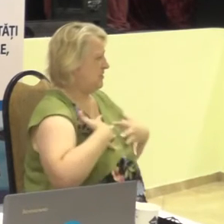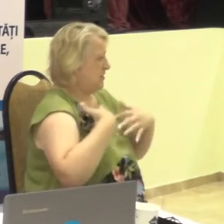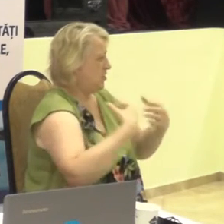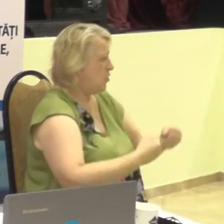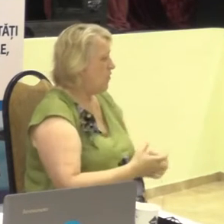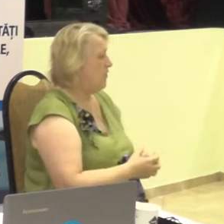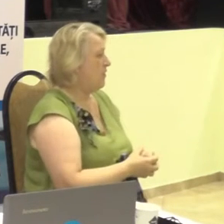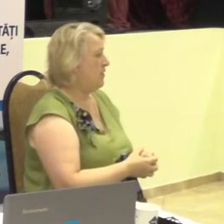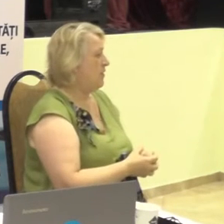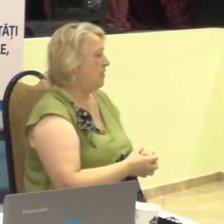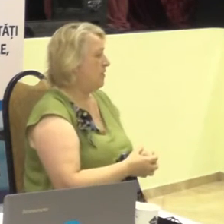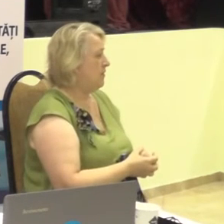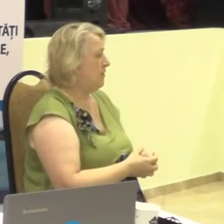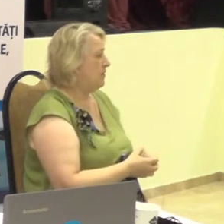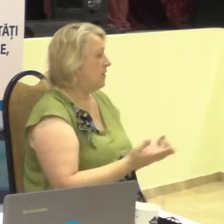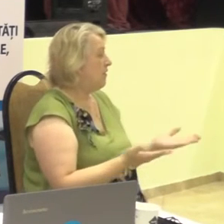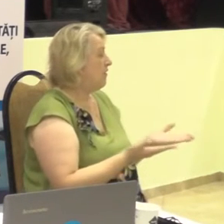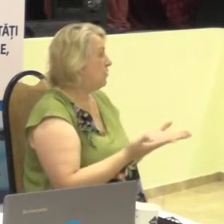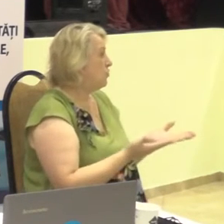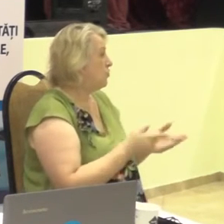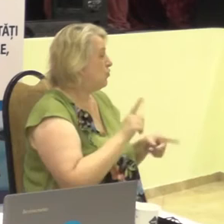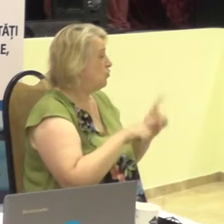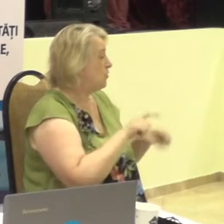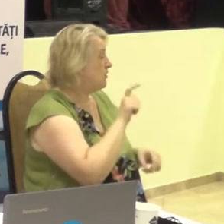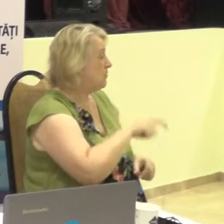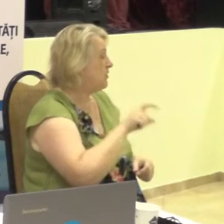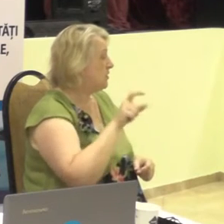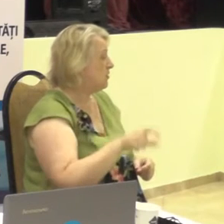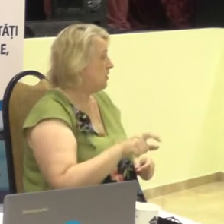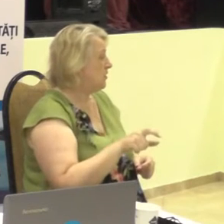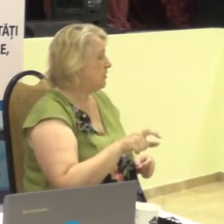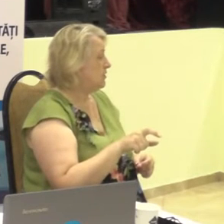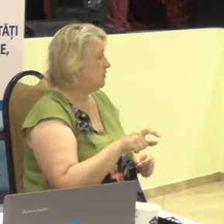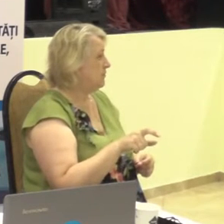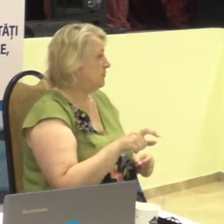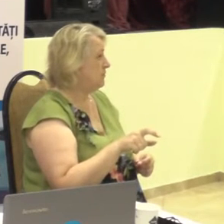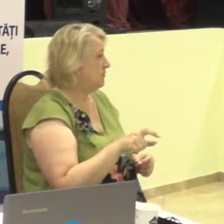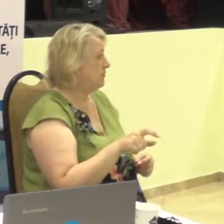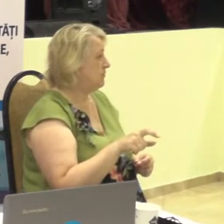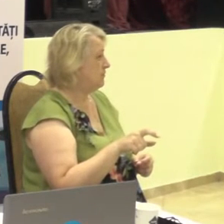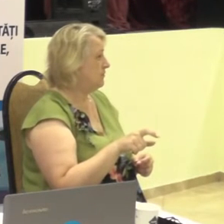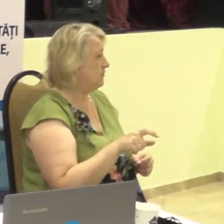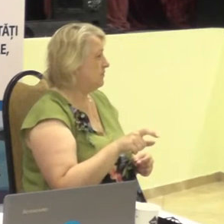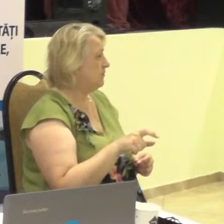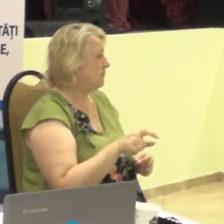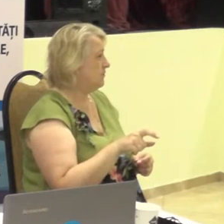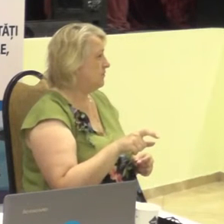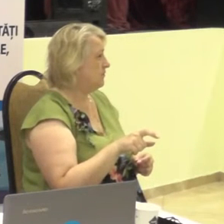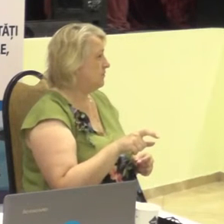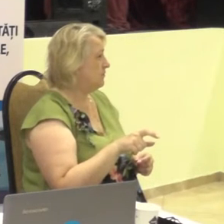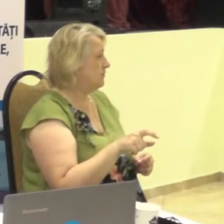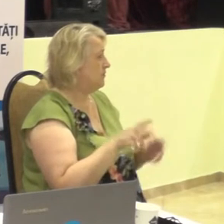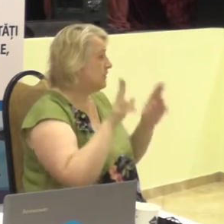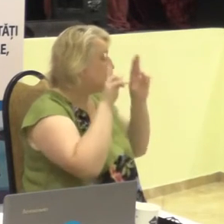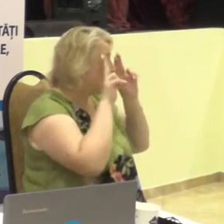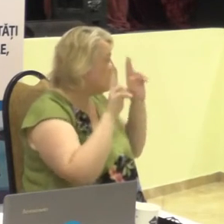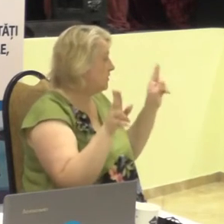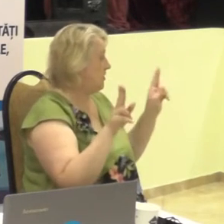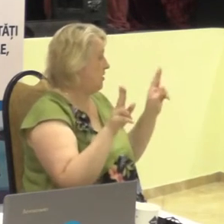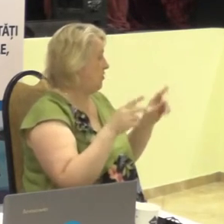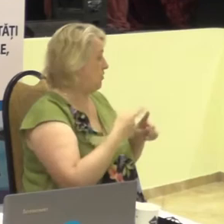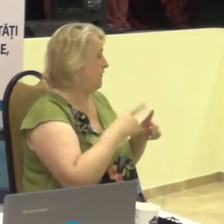unele persoane nu știu